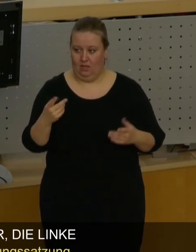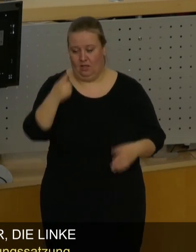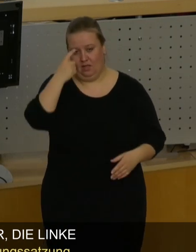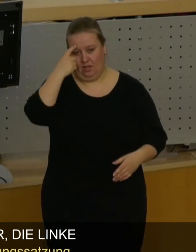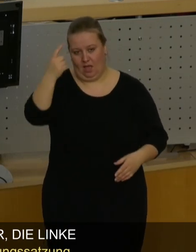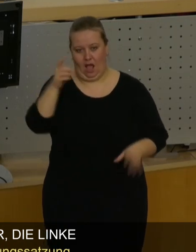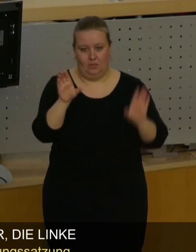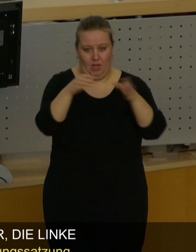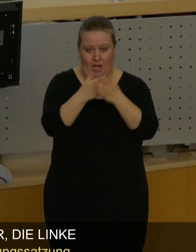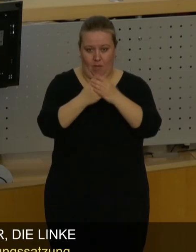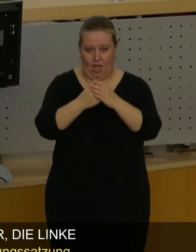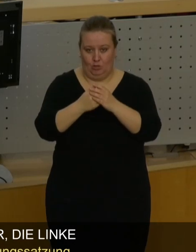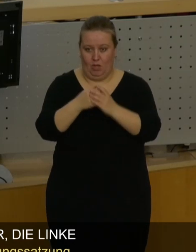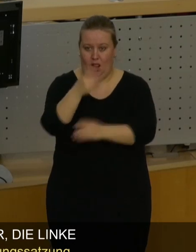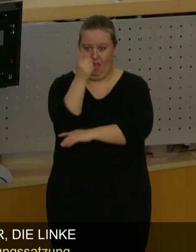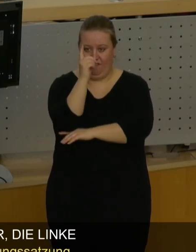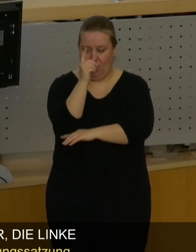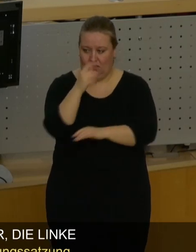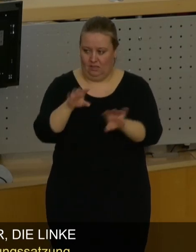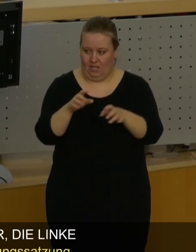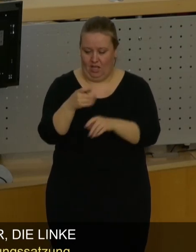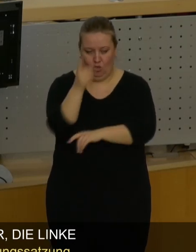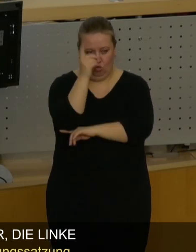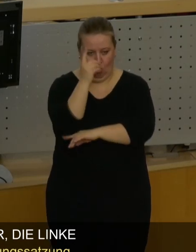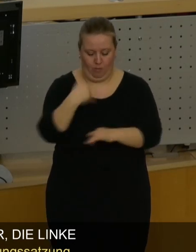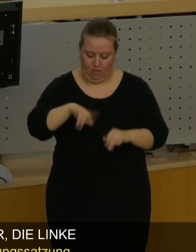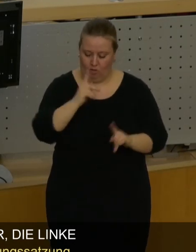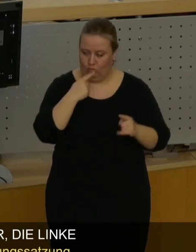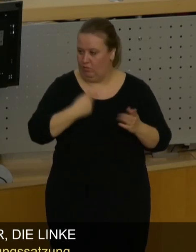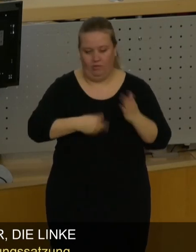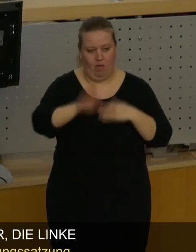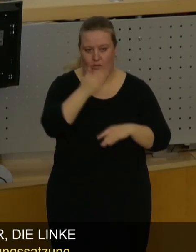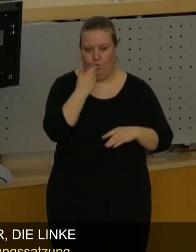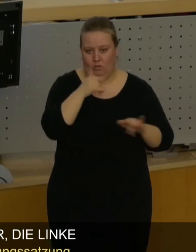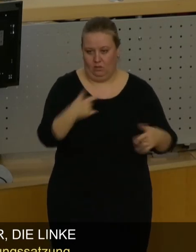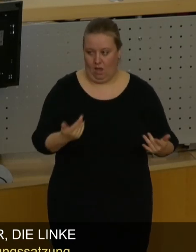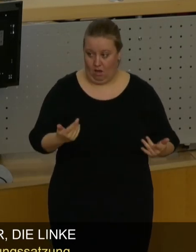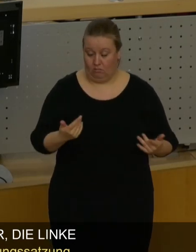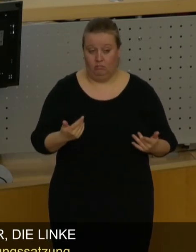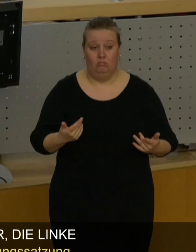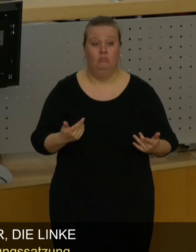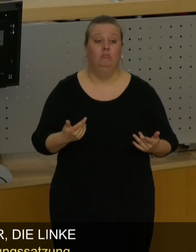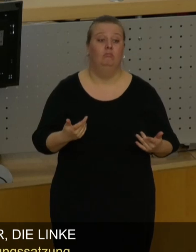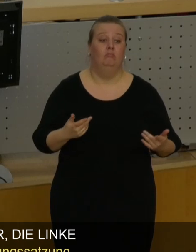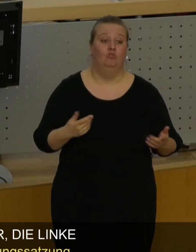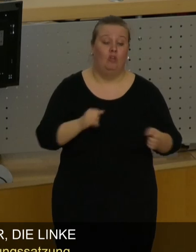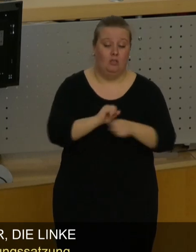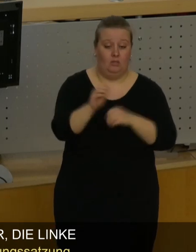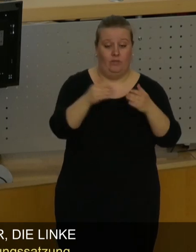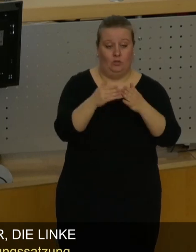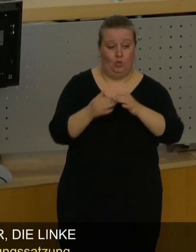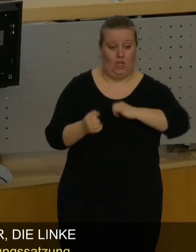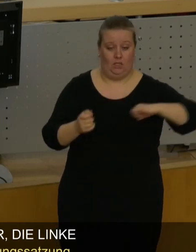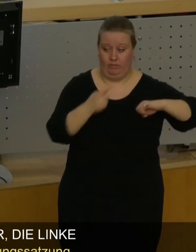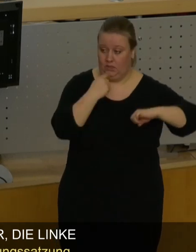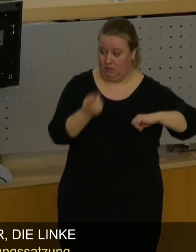Ratsbegehren, Fernsehturm. Richtig. Das Ratsbegehren hat hier im Stadtrat keine Mehrheit gefunden. Stattdessen haben wir von der Fraktion Die Linke